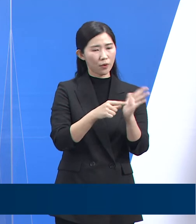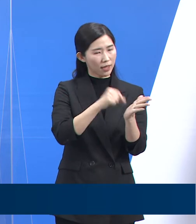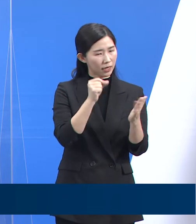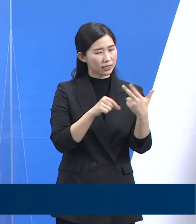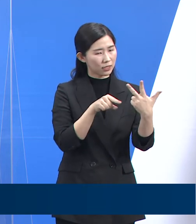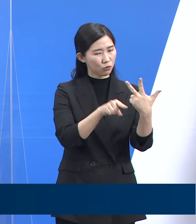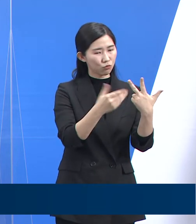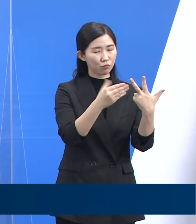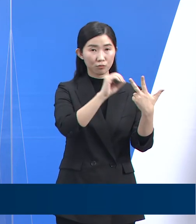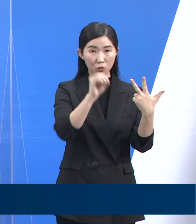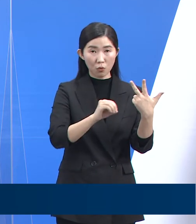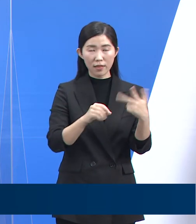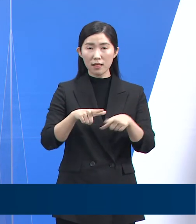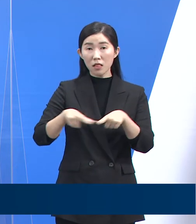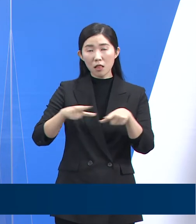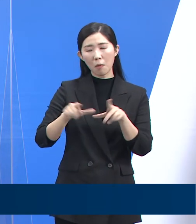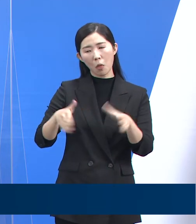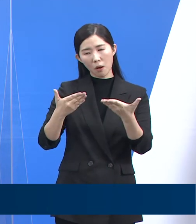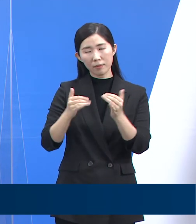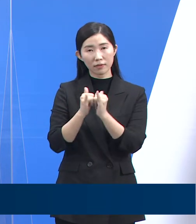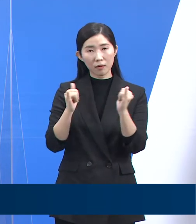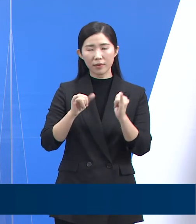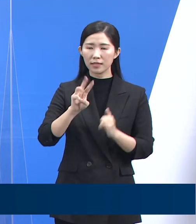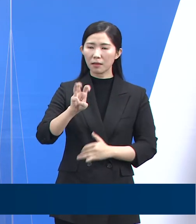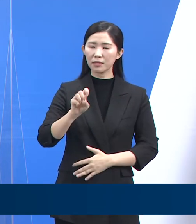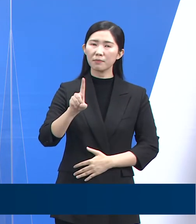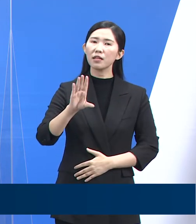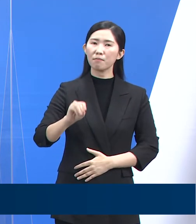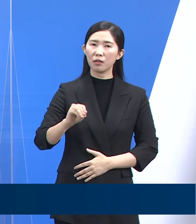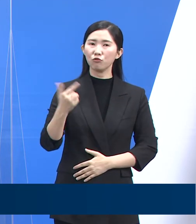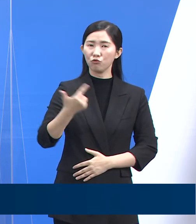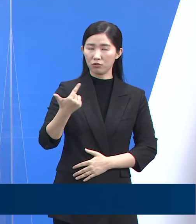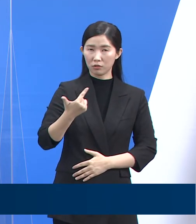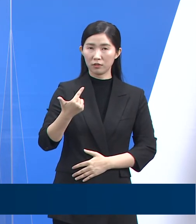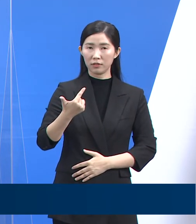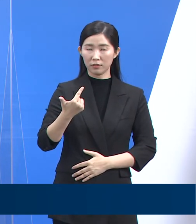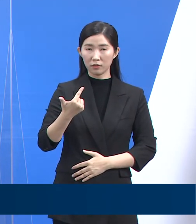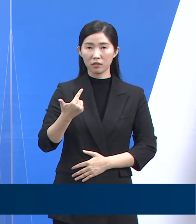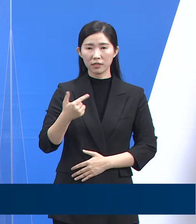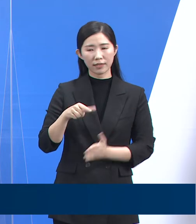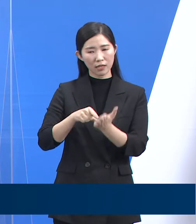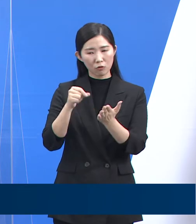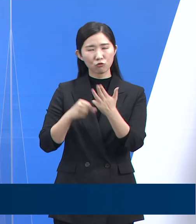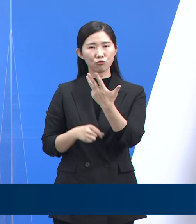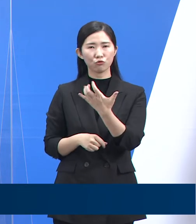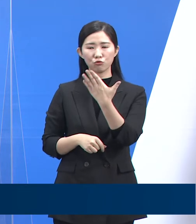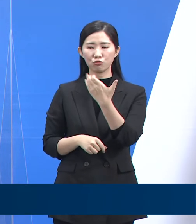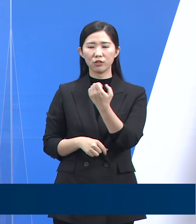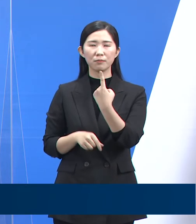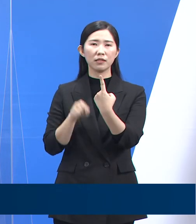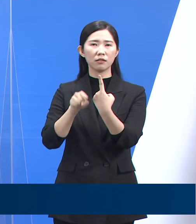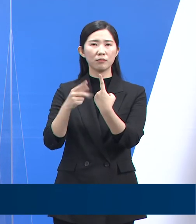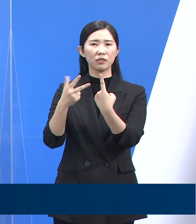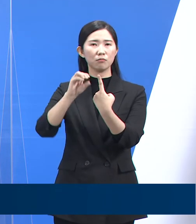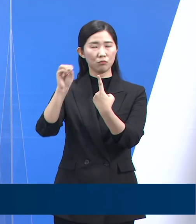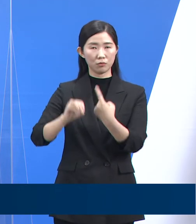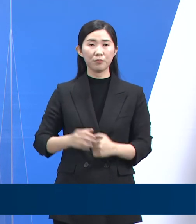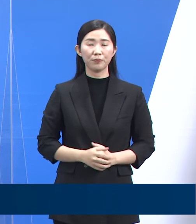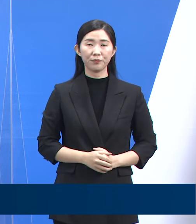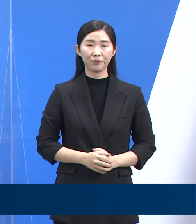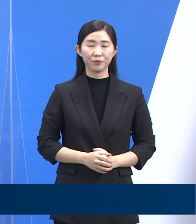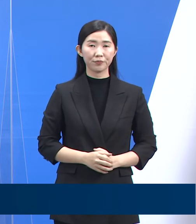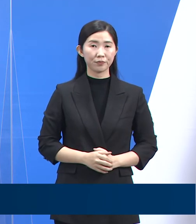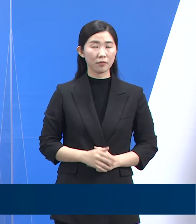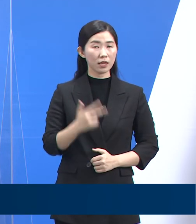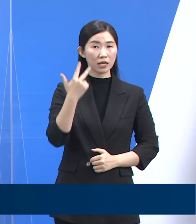.9%, 일반관리군은 32만 6,677명으로 92.1%를 차지하고 있습니다. 지난 한 주